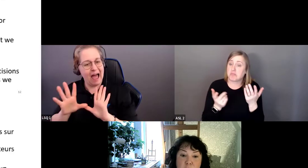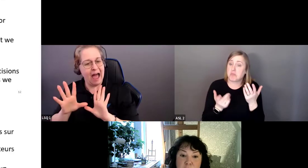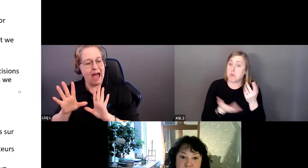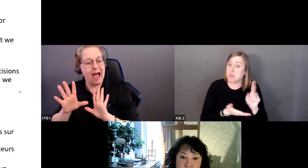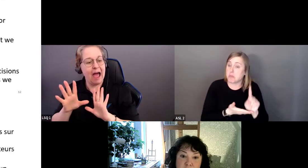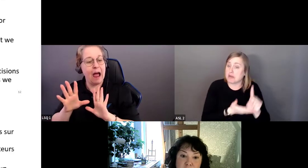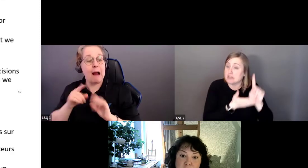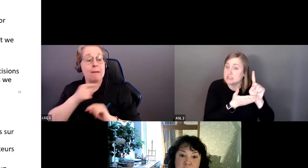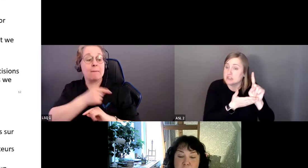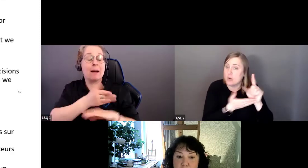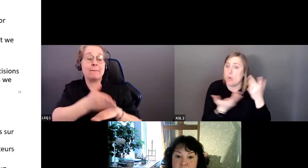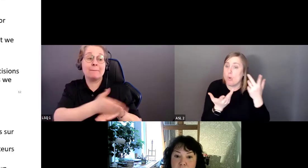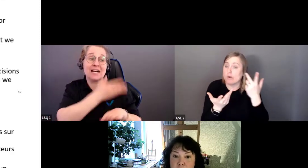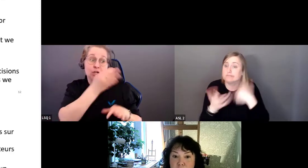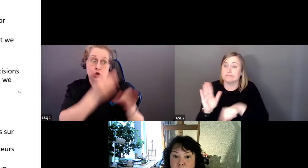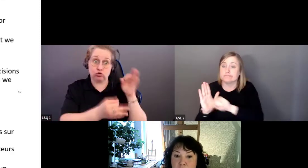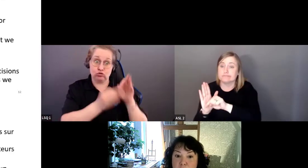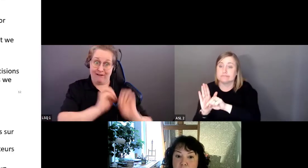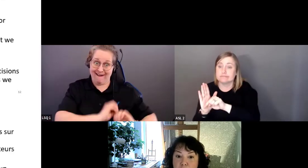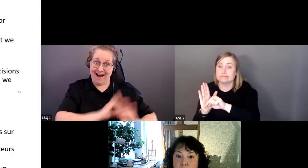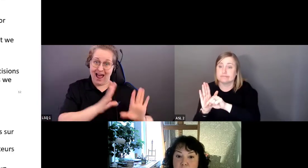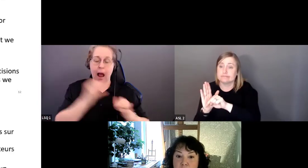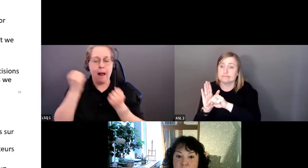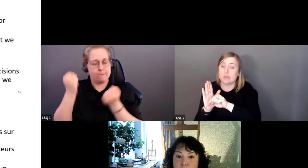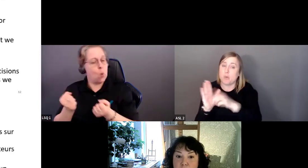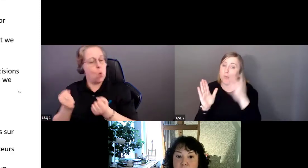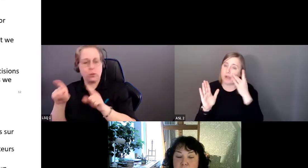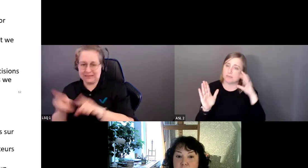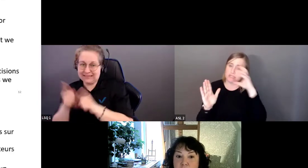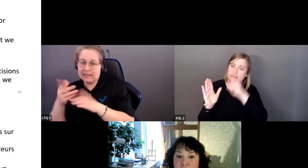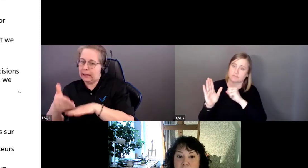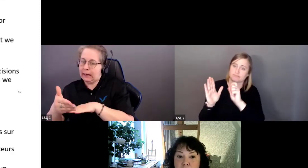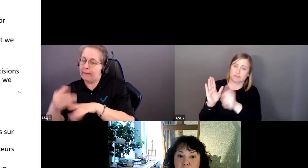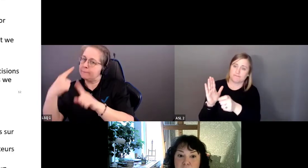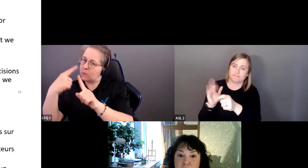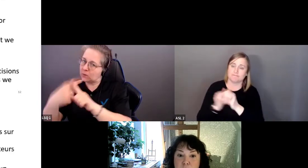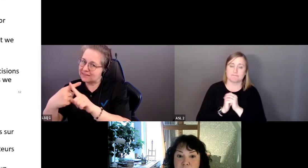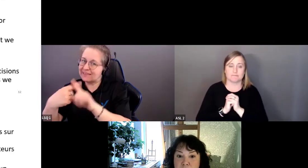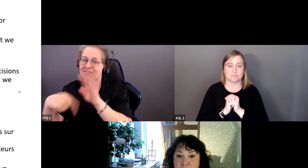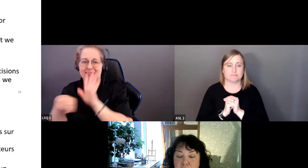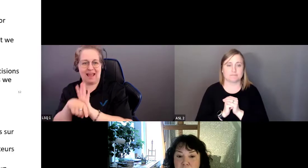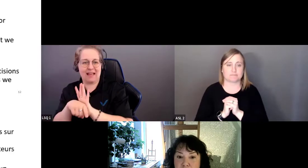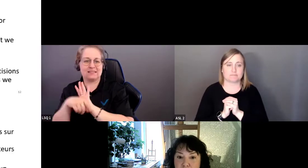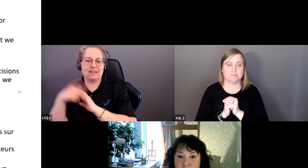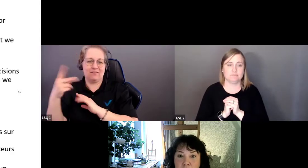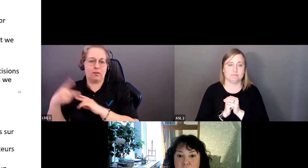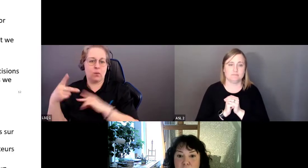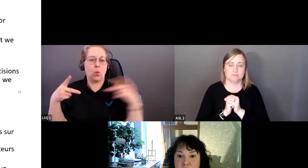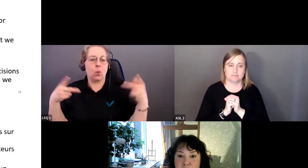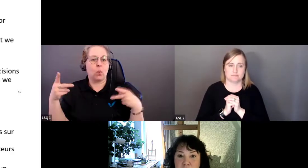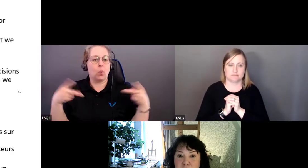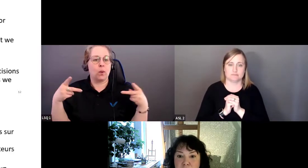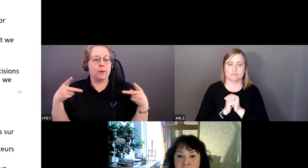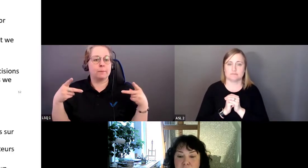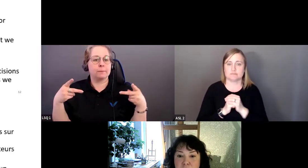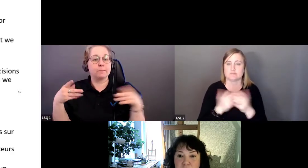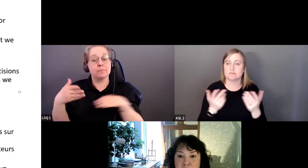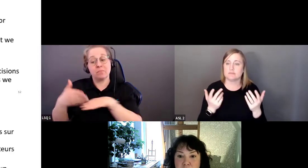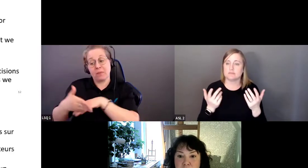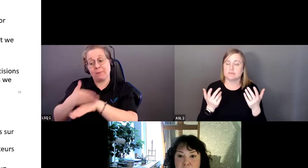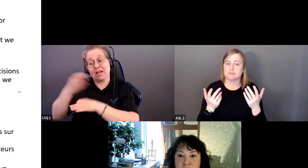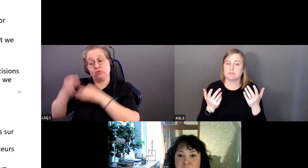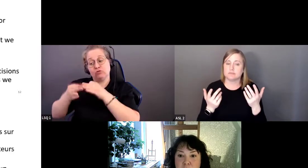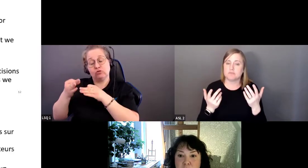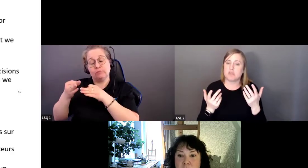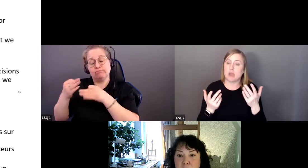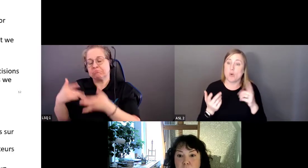conscient, il peut être positif ou négatif. Le préjugé inconscient affecte notre